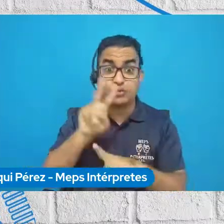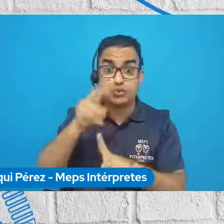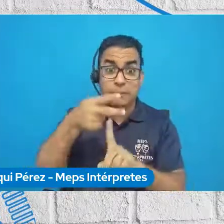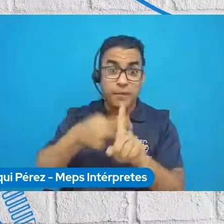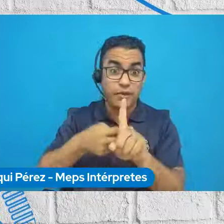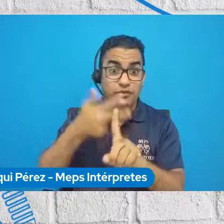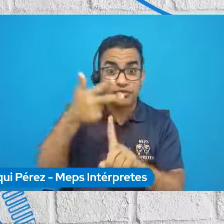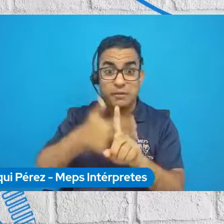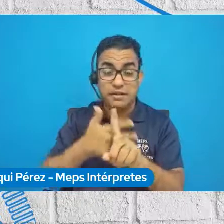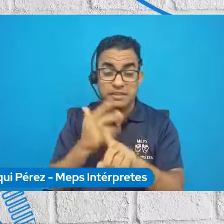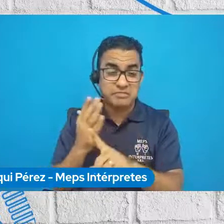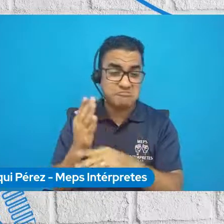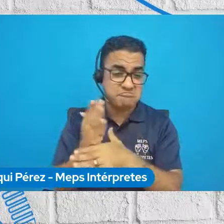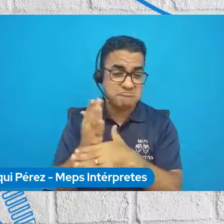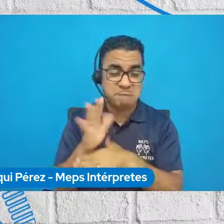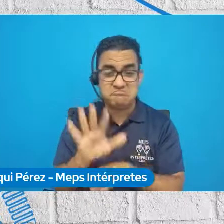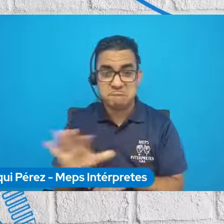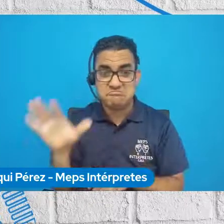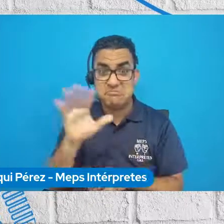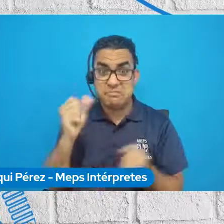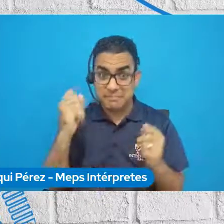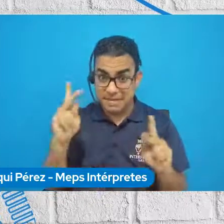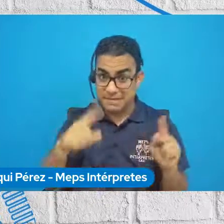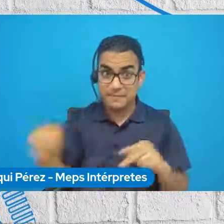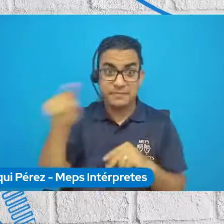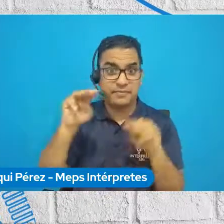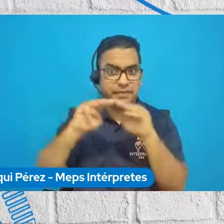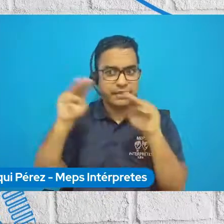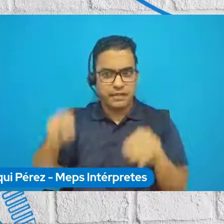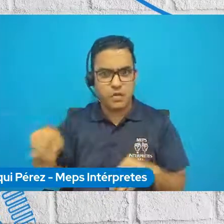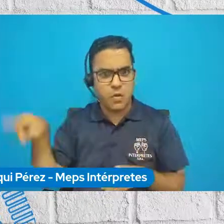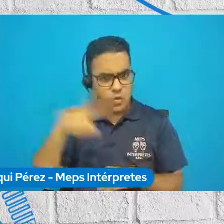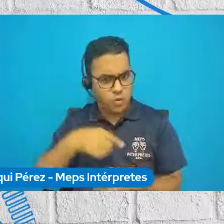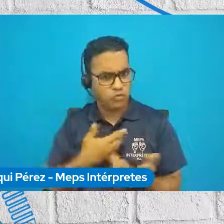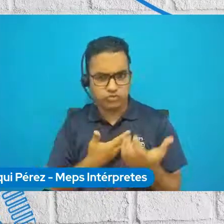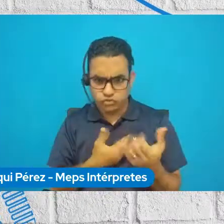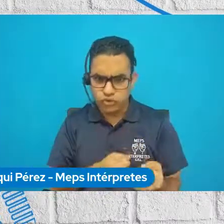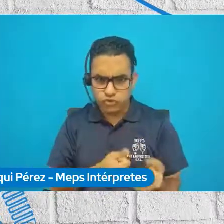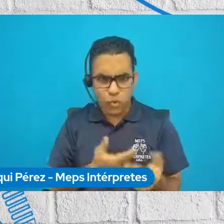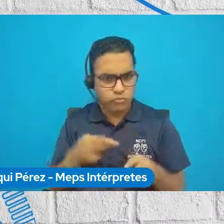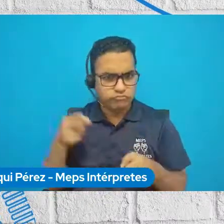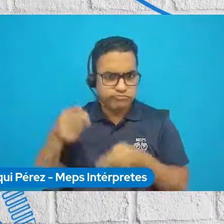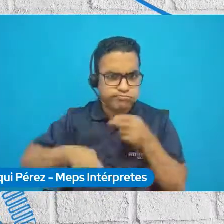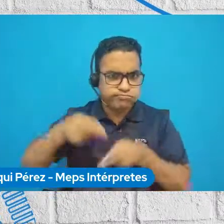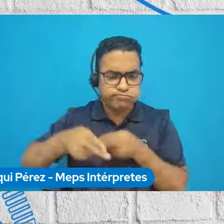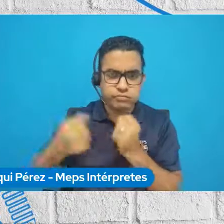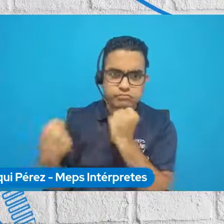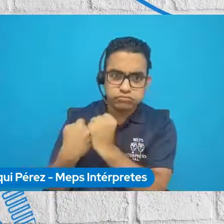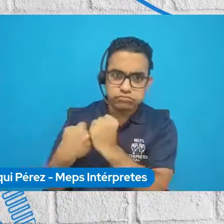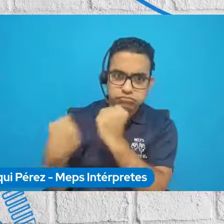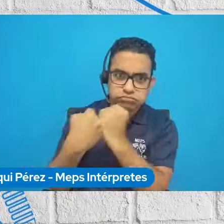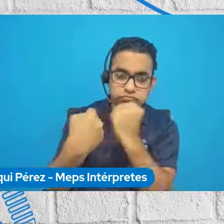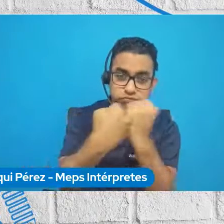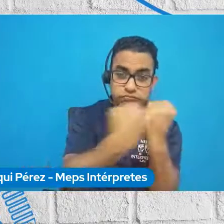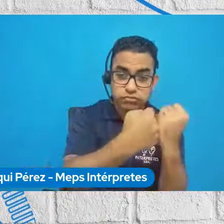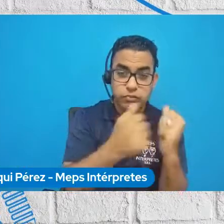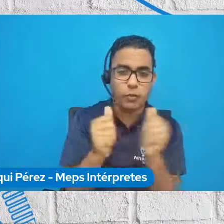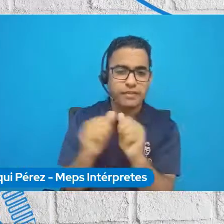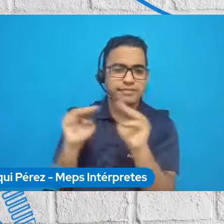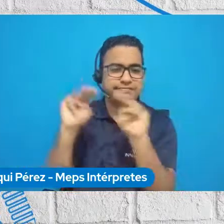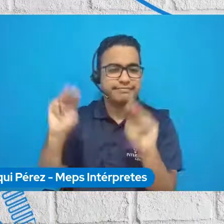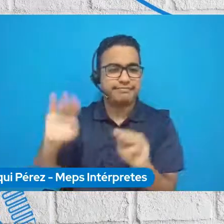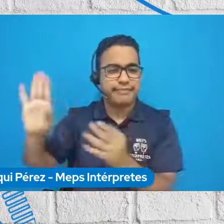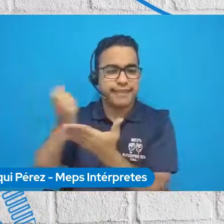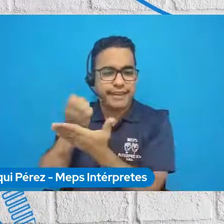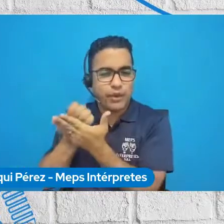muchos otros entes del Estado y ministerios también decidieron confiar en el programa, se ha trabajado de la mano con el Ministerio de Economía